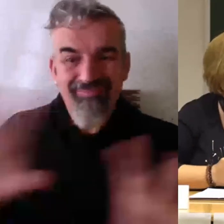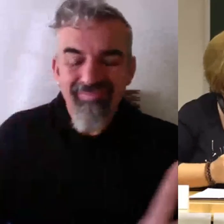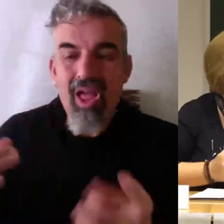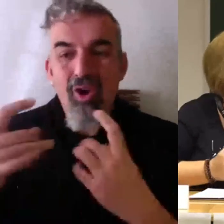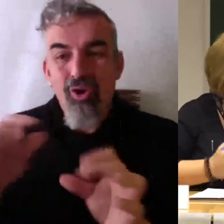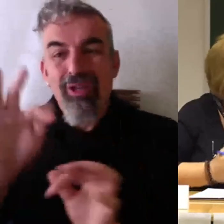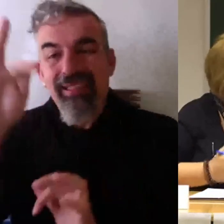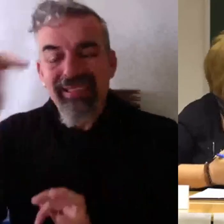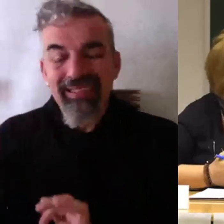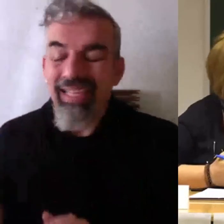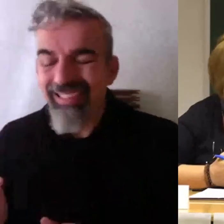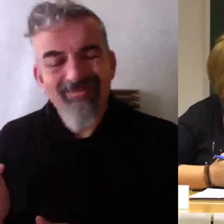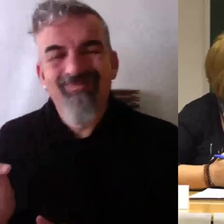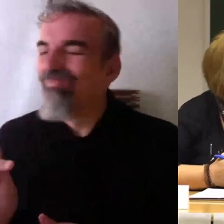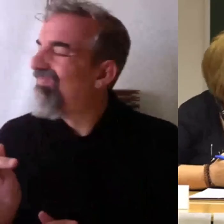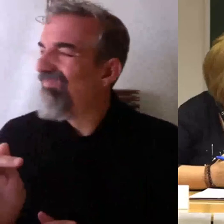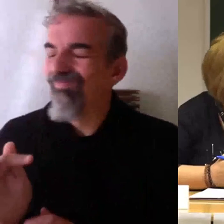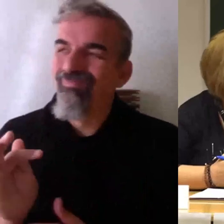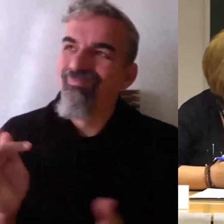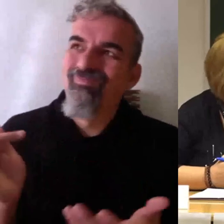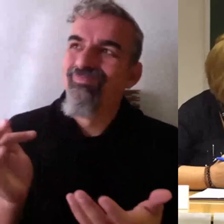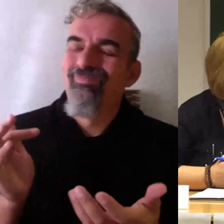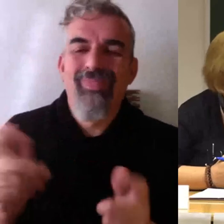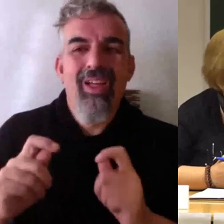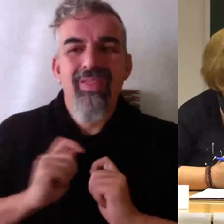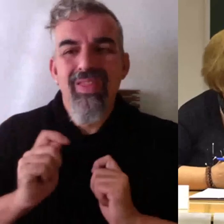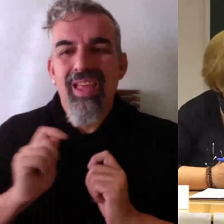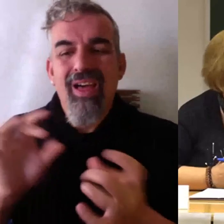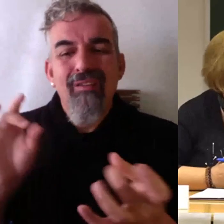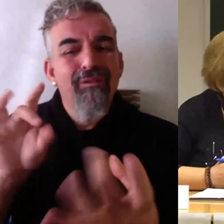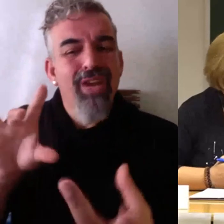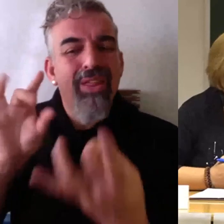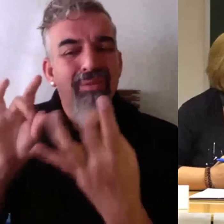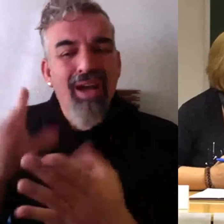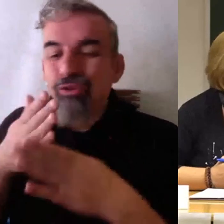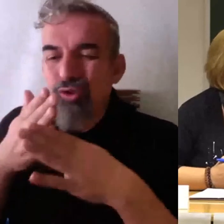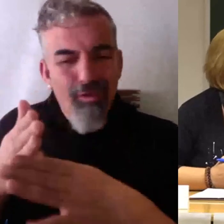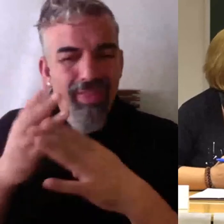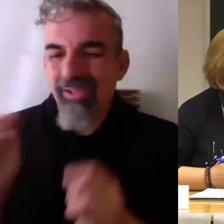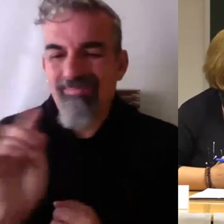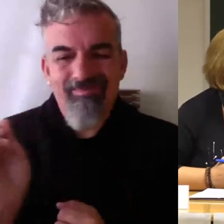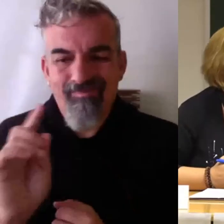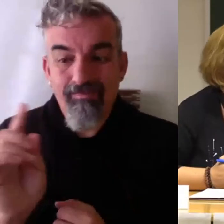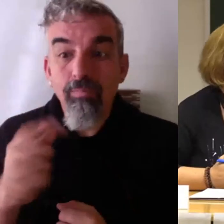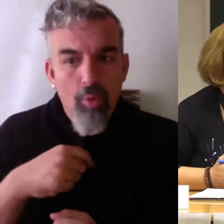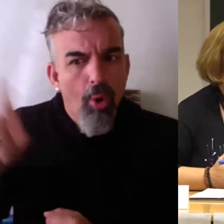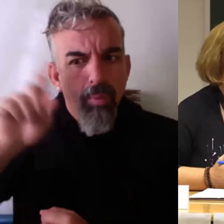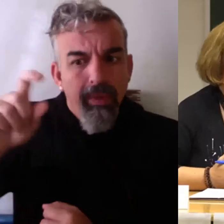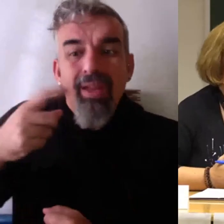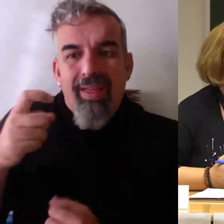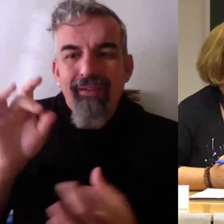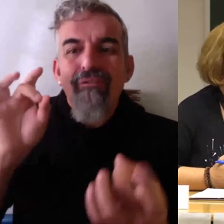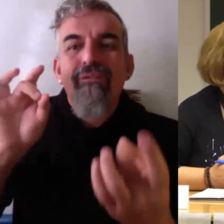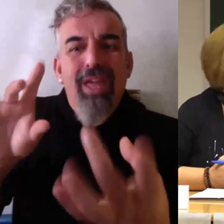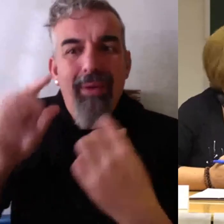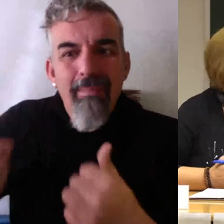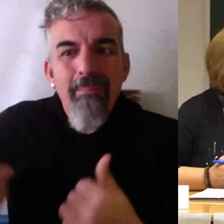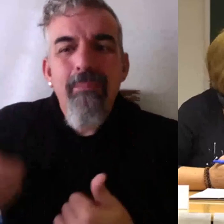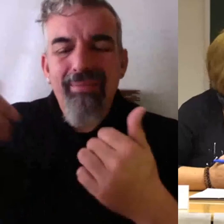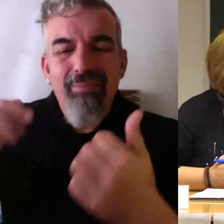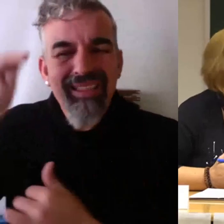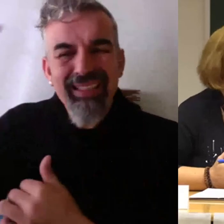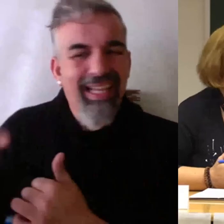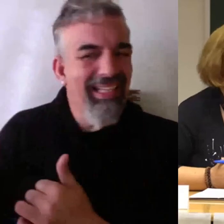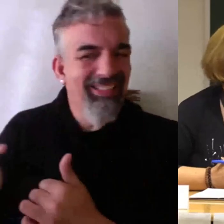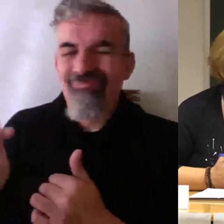no llegan a poder darnos ese feedback que necesitamos por lo menos los profesores. se quedan